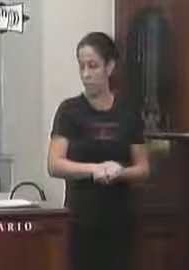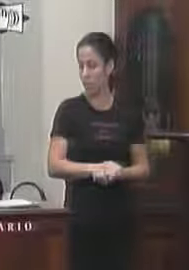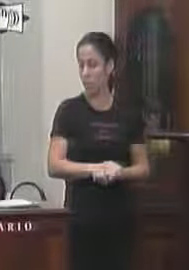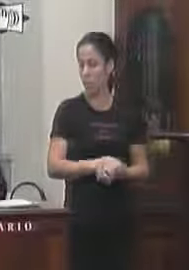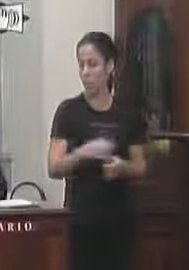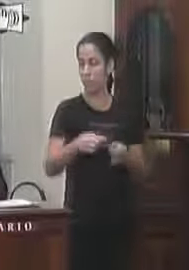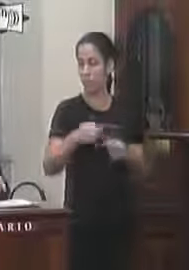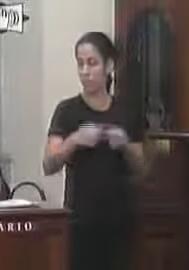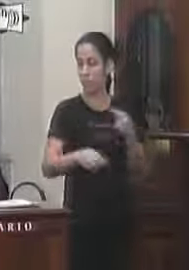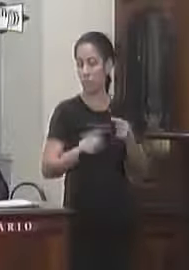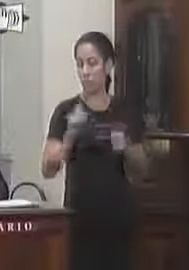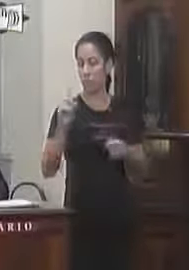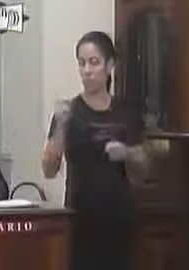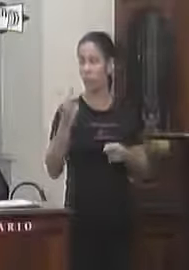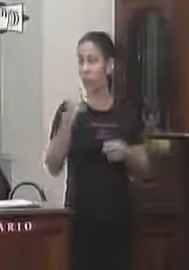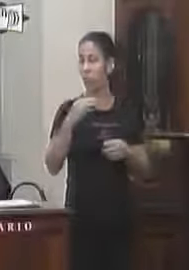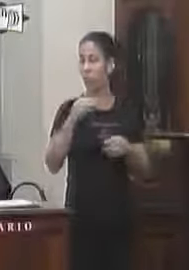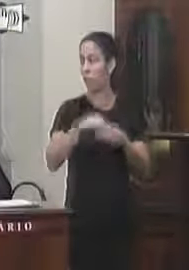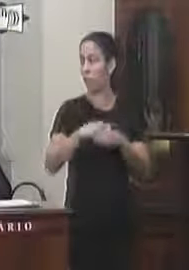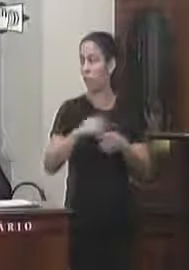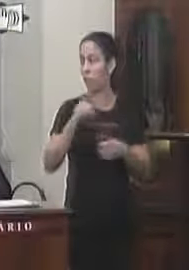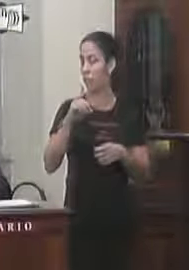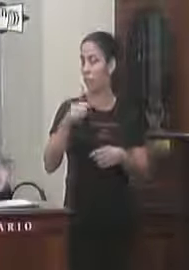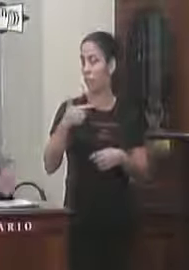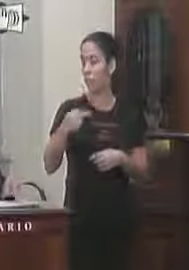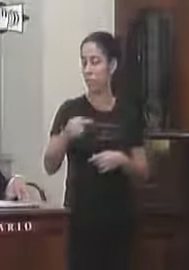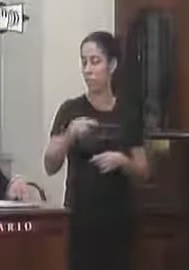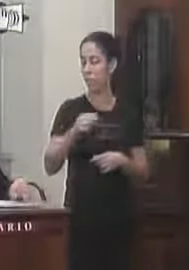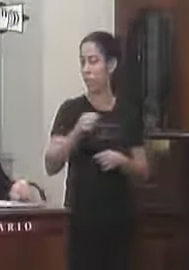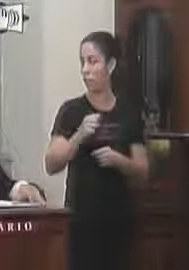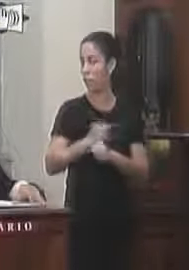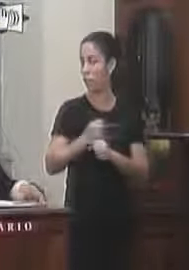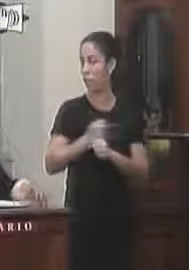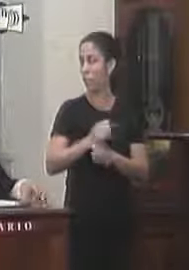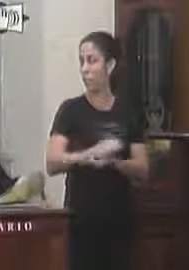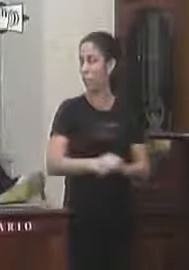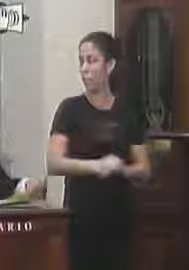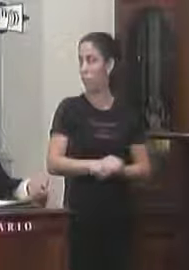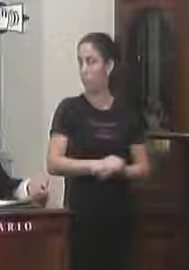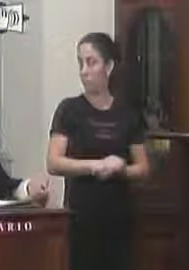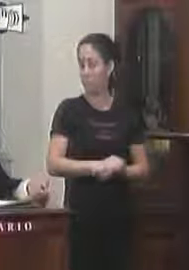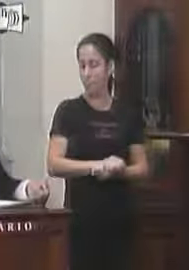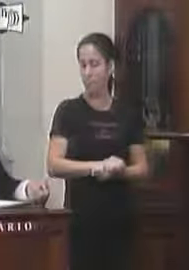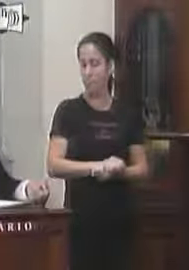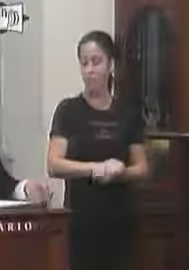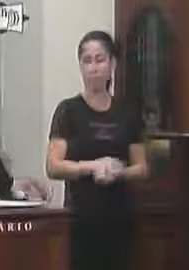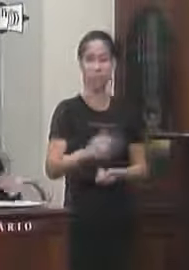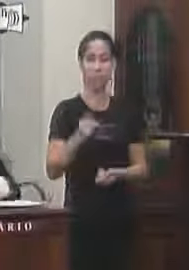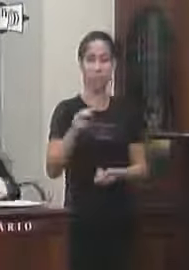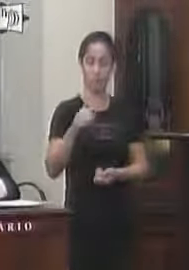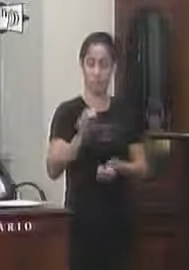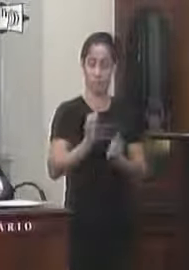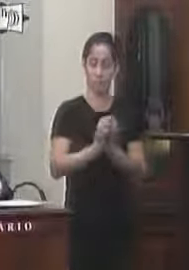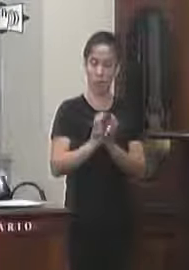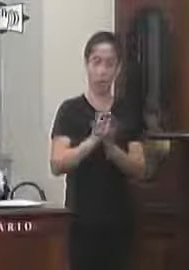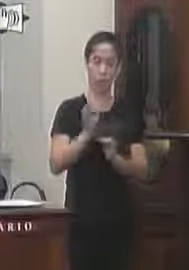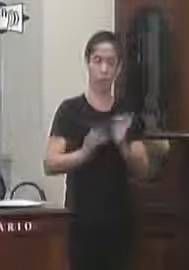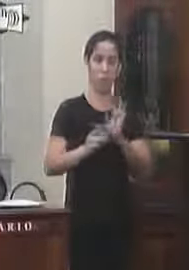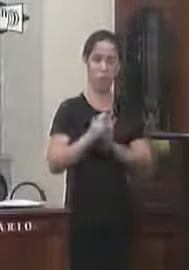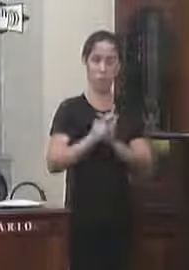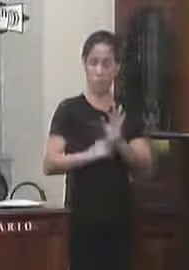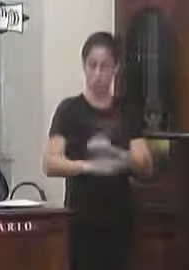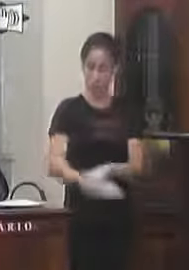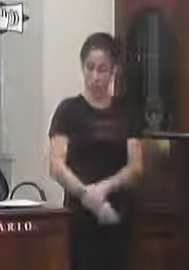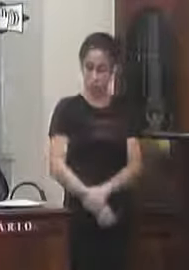discussão única e votação do dia 27 de 8 de 2019 parecer da comissão de constituição e